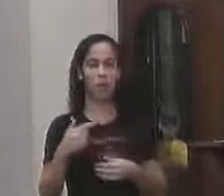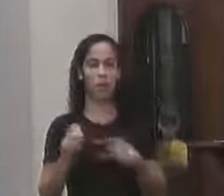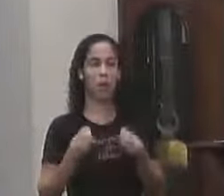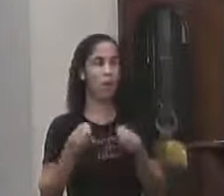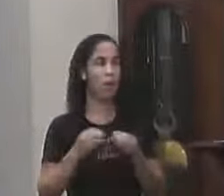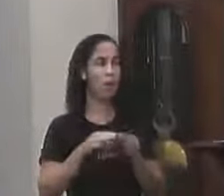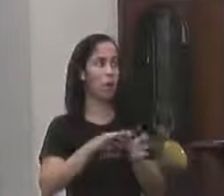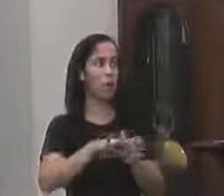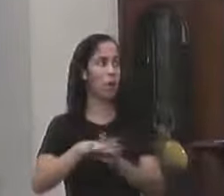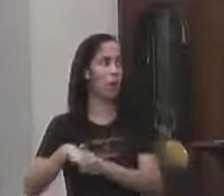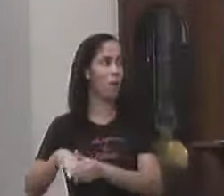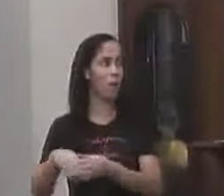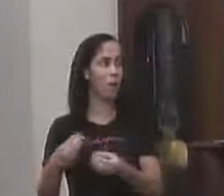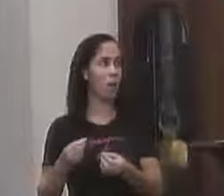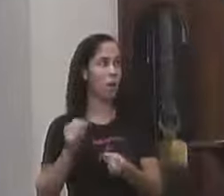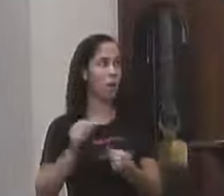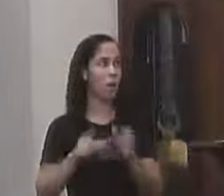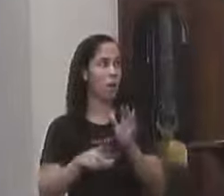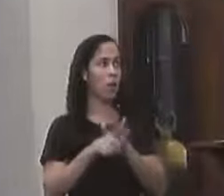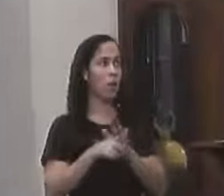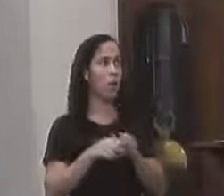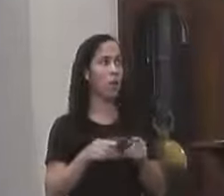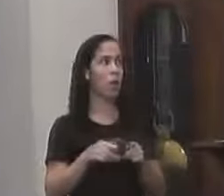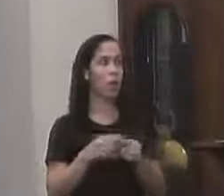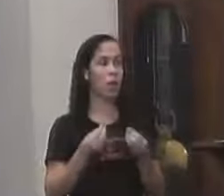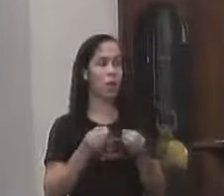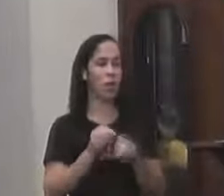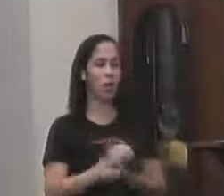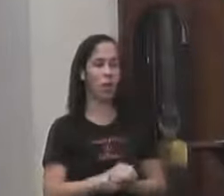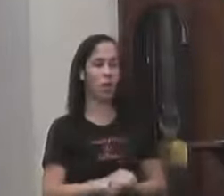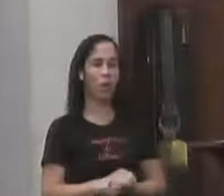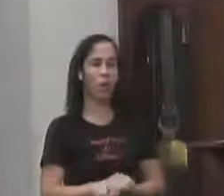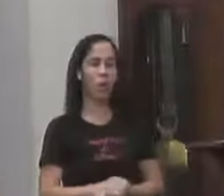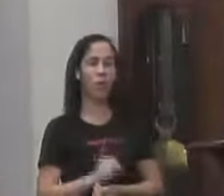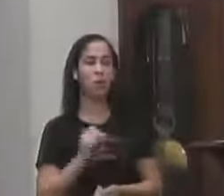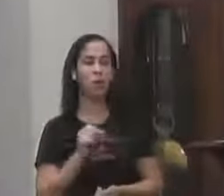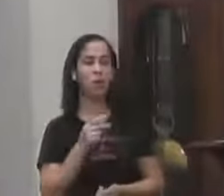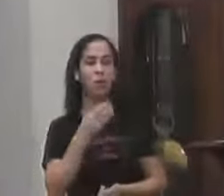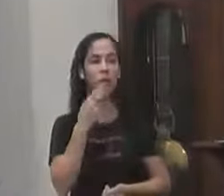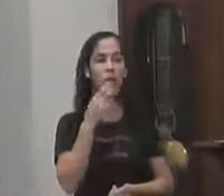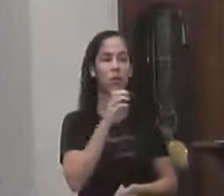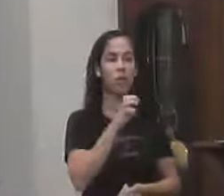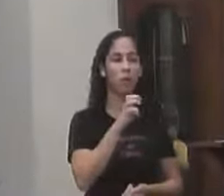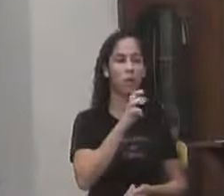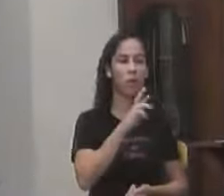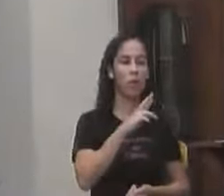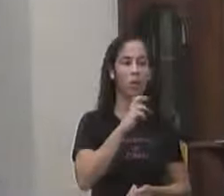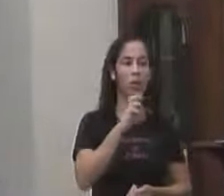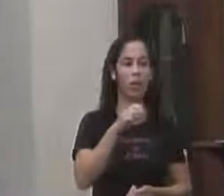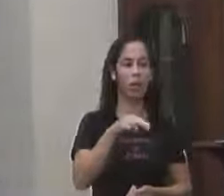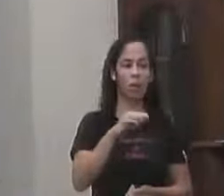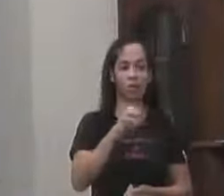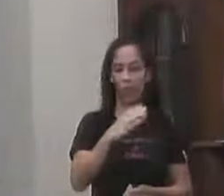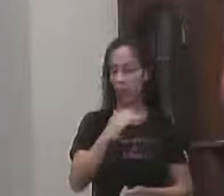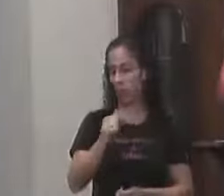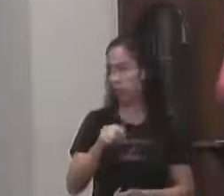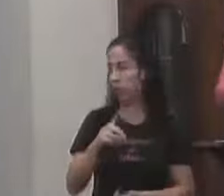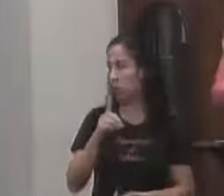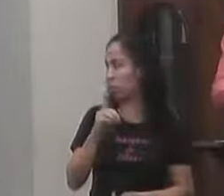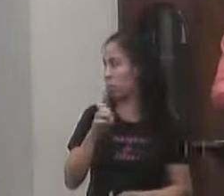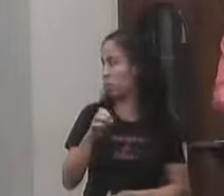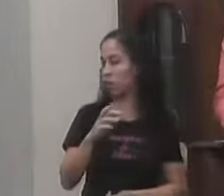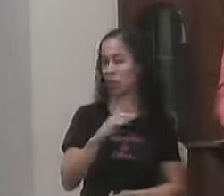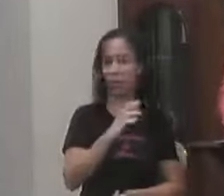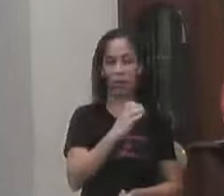Tirar da taxa de embarque Aquilo que é uma legalidade Dela Ou seja Isso chama-se Renúncia de receita E aí nós fizemos O